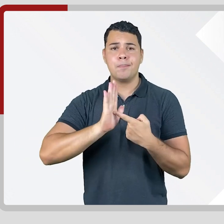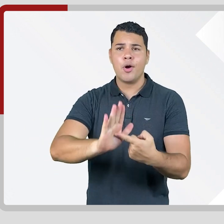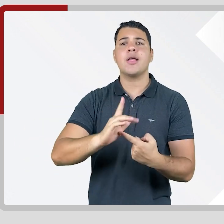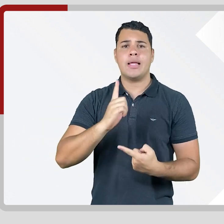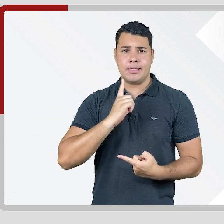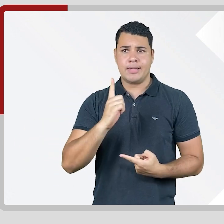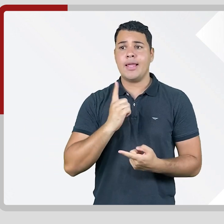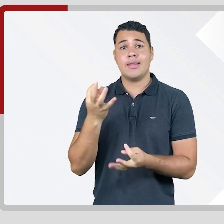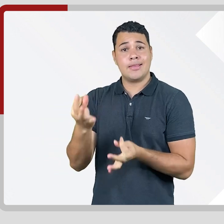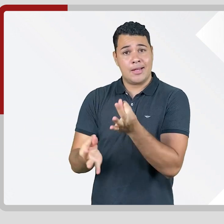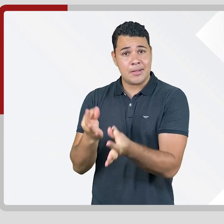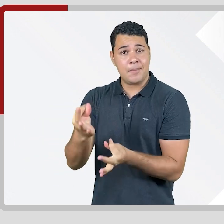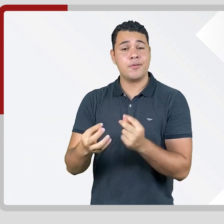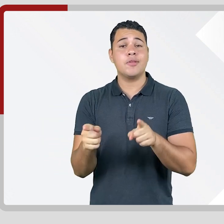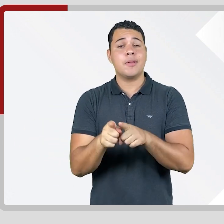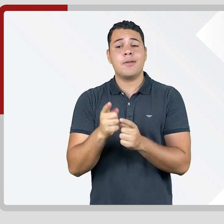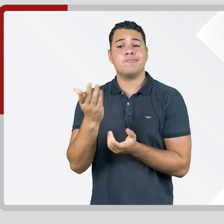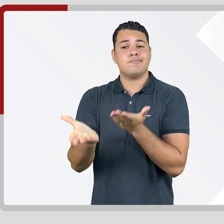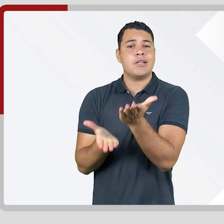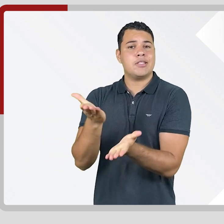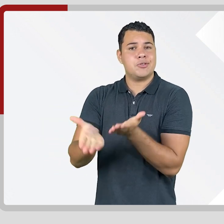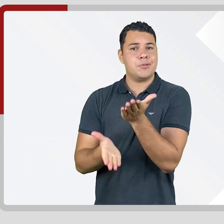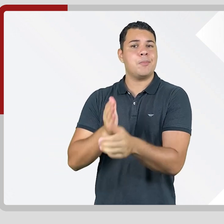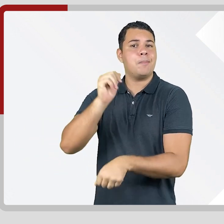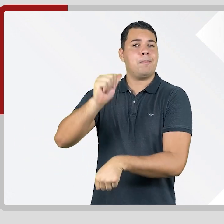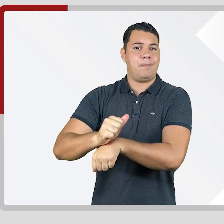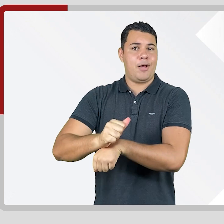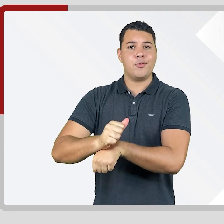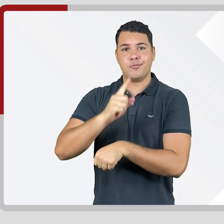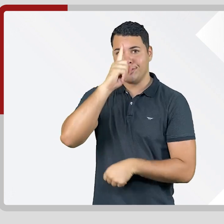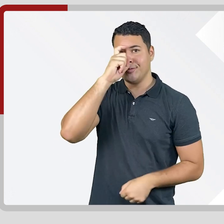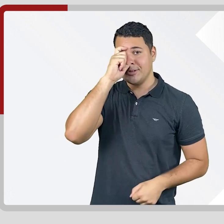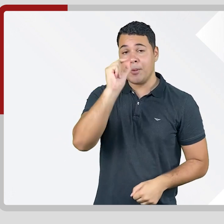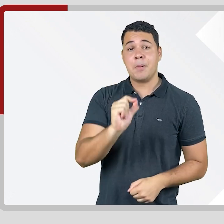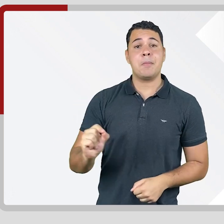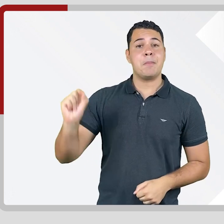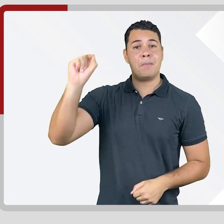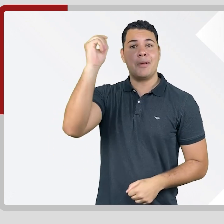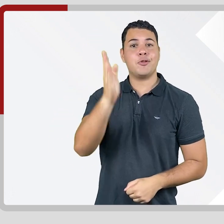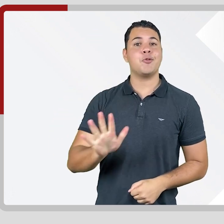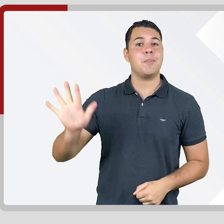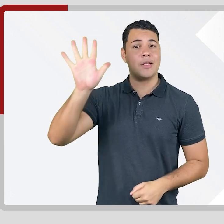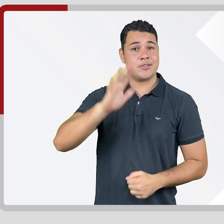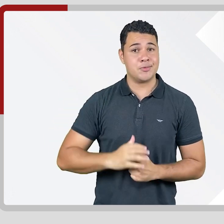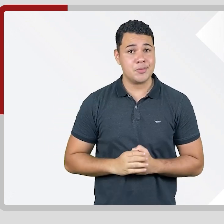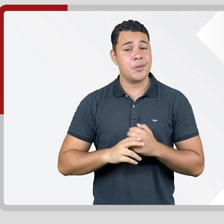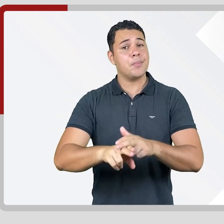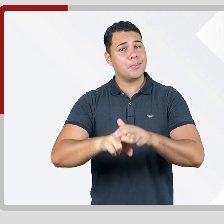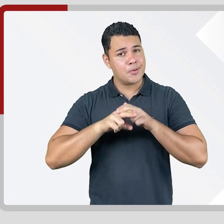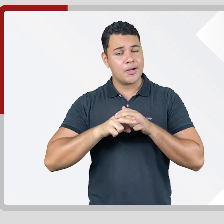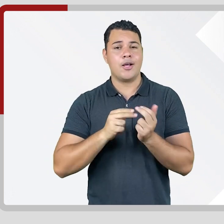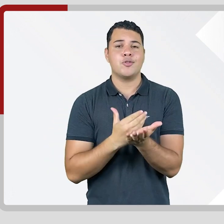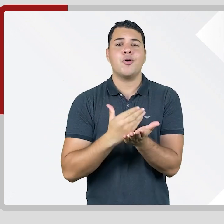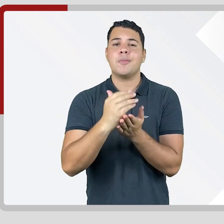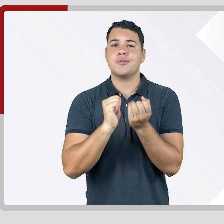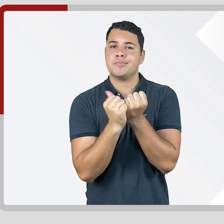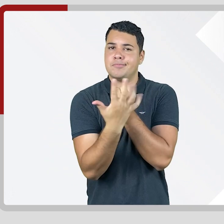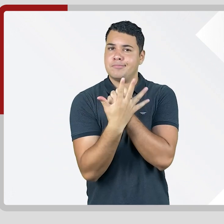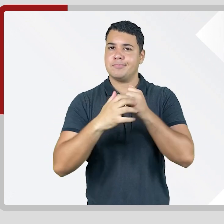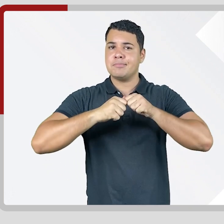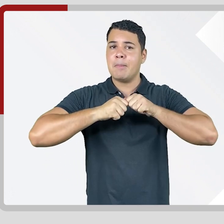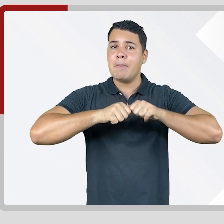significativa demanda represada de procedimentos e atendimentos hospitalares no país